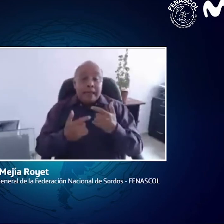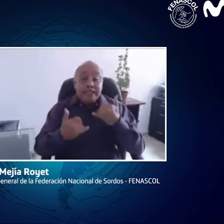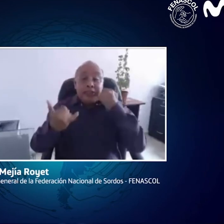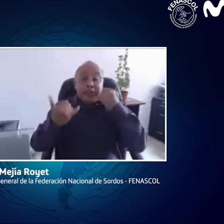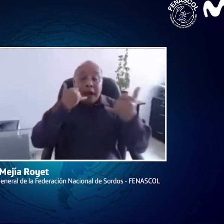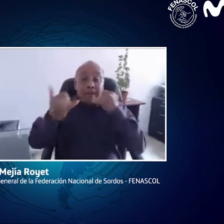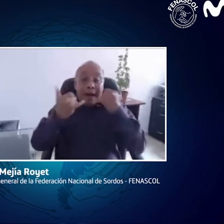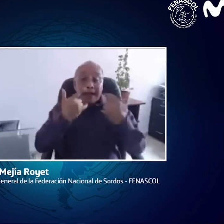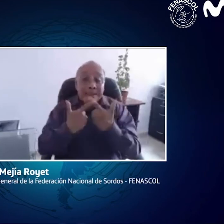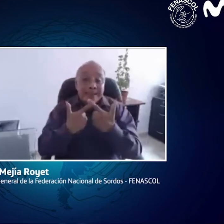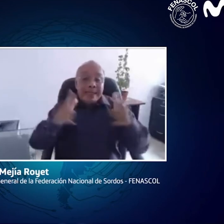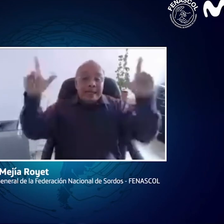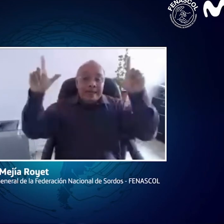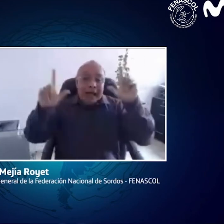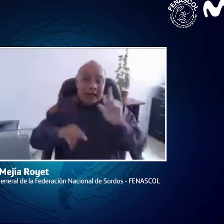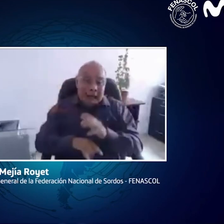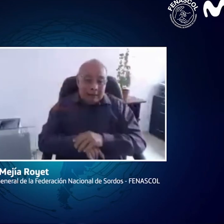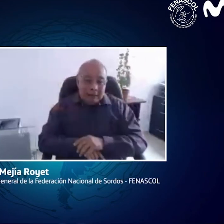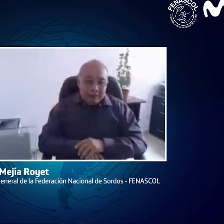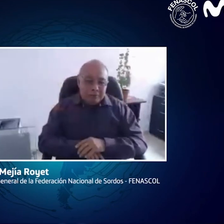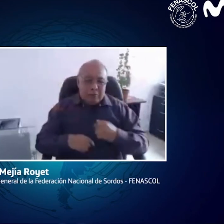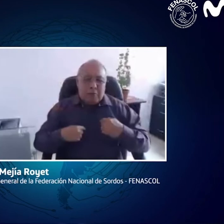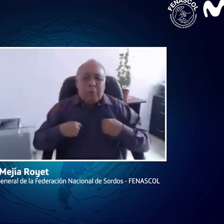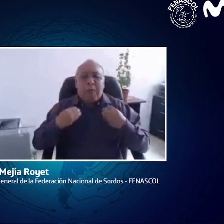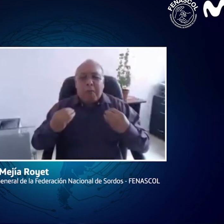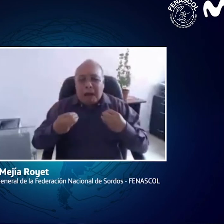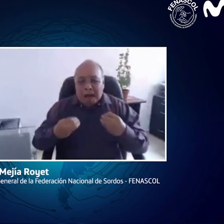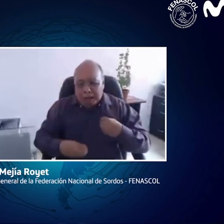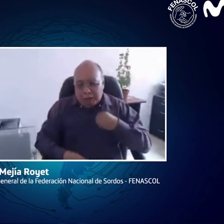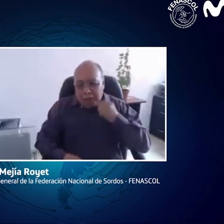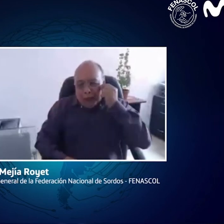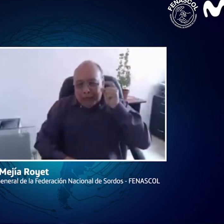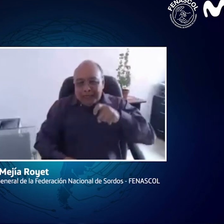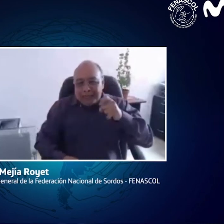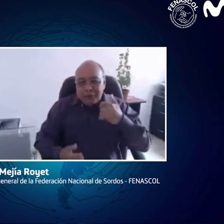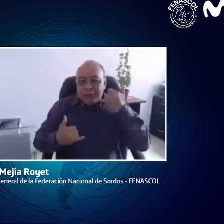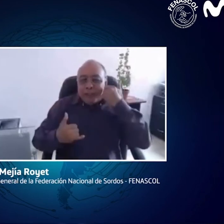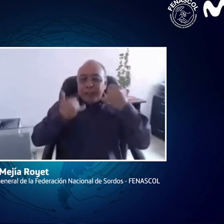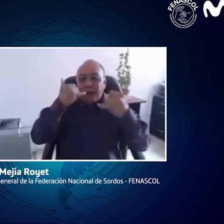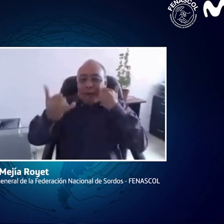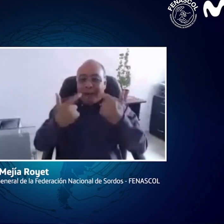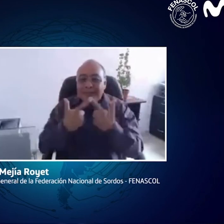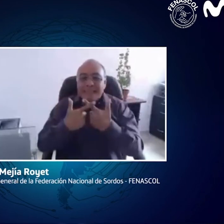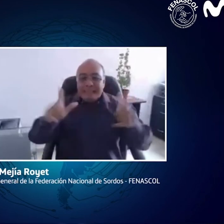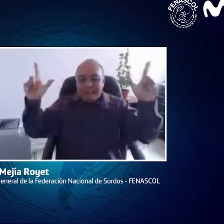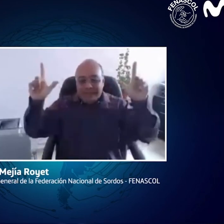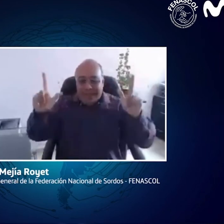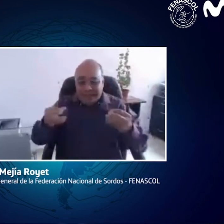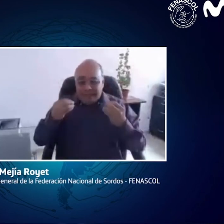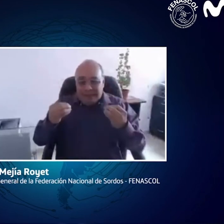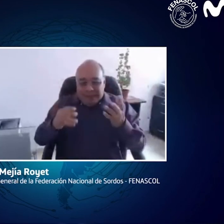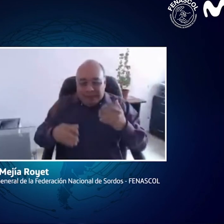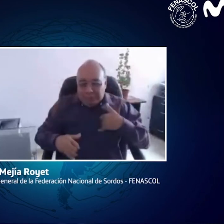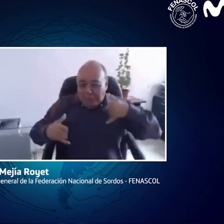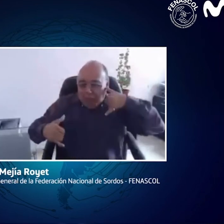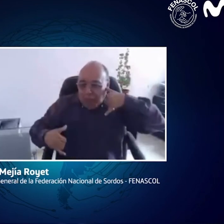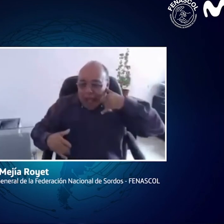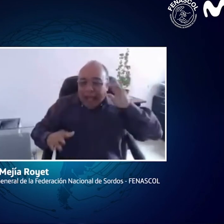llamadas ilimitadas, pero, pues, digo yo, ¿para qué voy utilizar las llamadas ilimitadas en los planes de datos? Pues, con mi